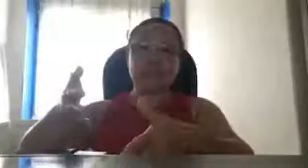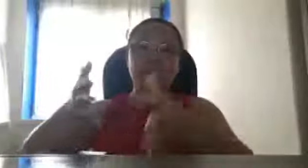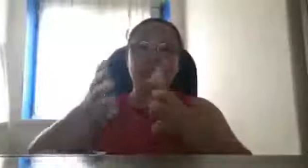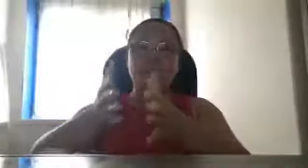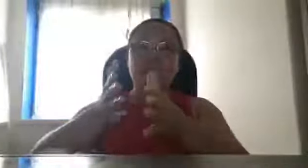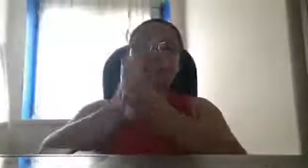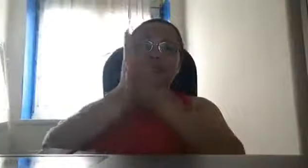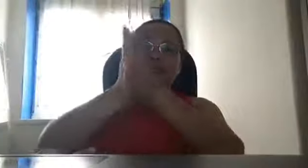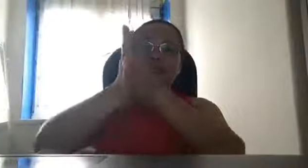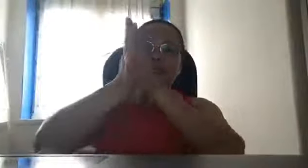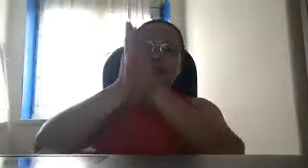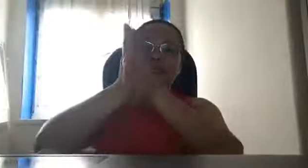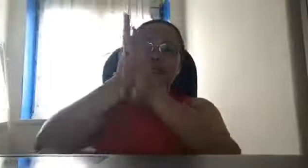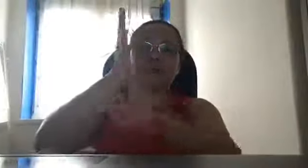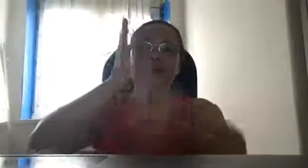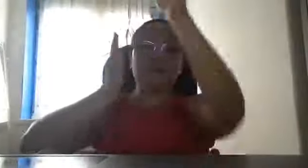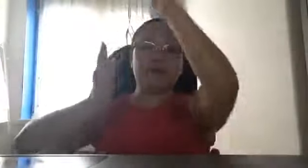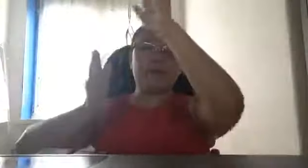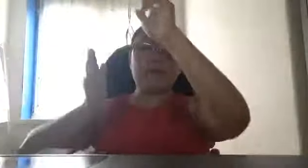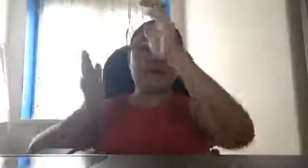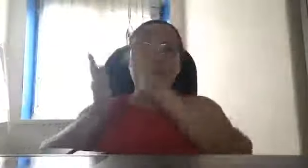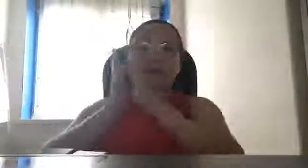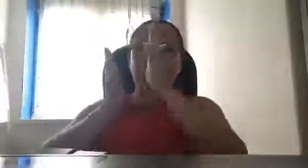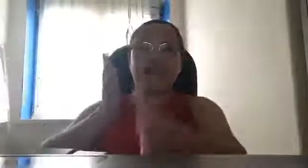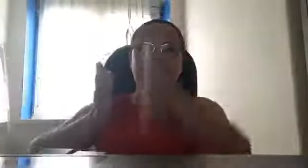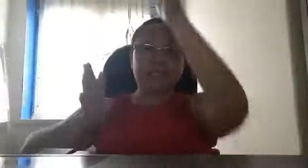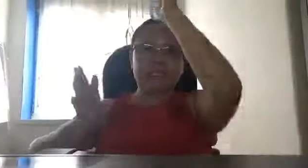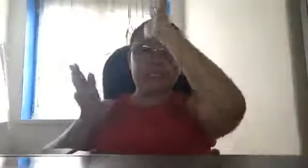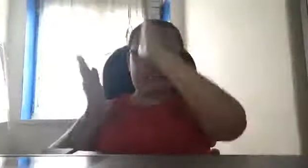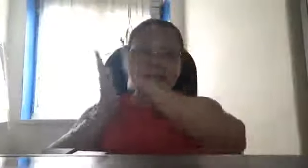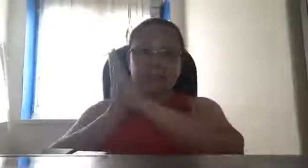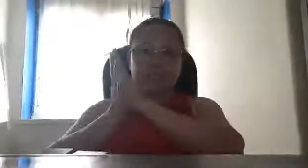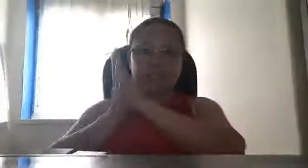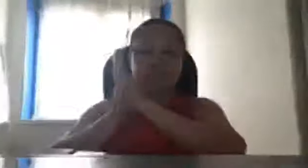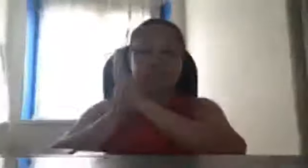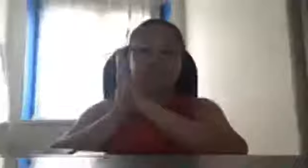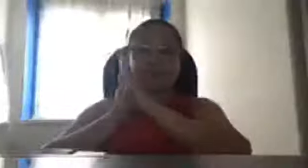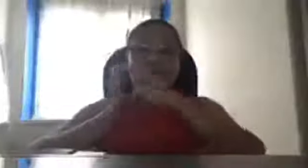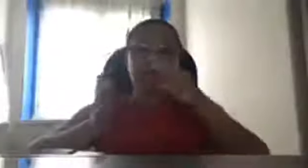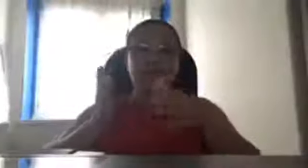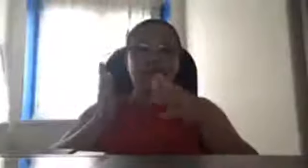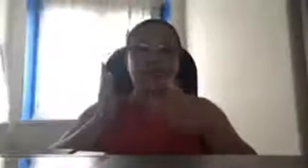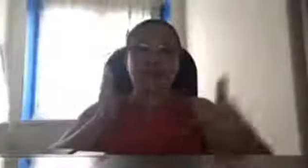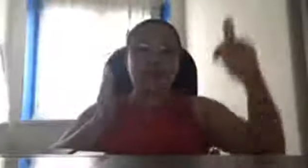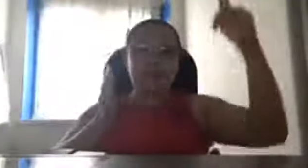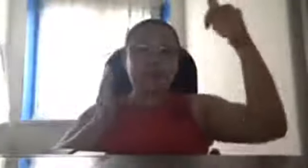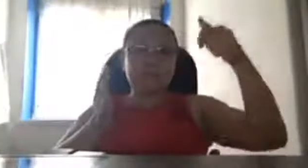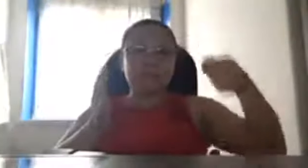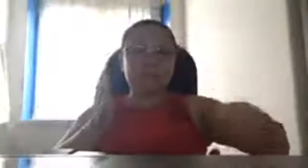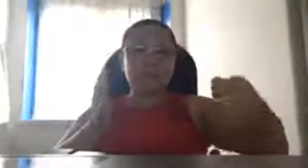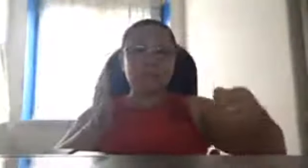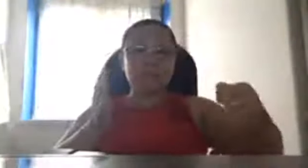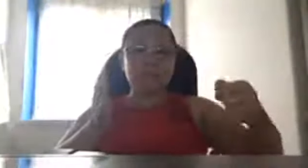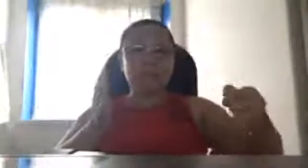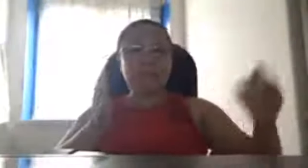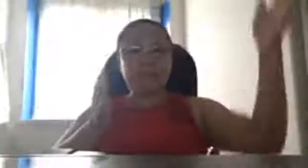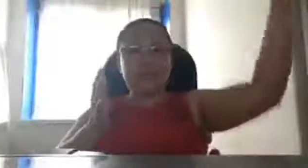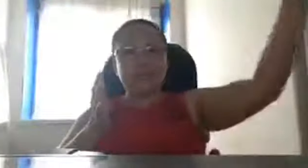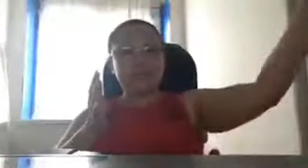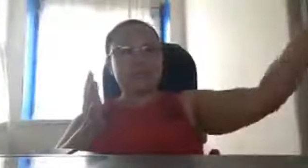so madedetect ng China from the nang galing yan sa Philippines pero ang nag-remote control yan nasa